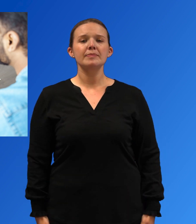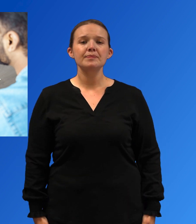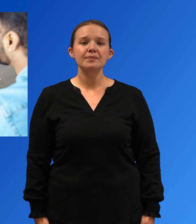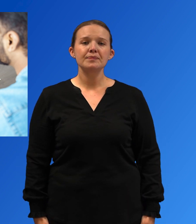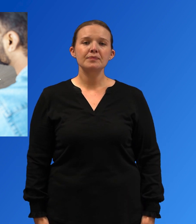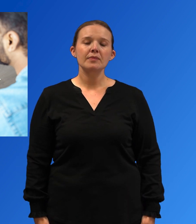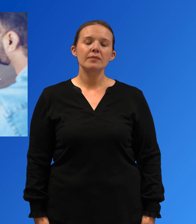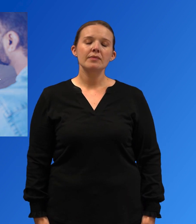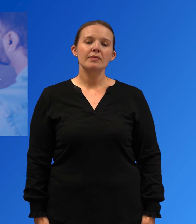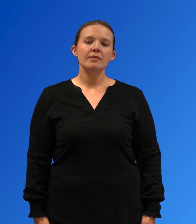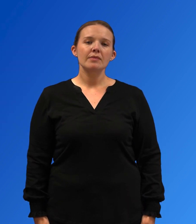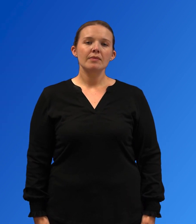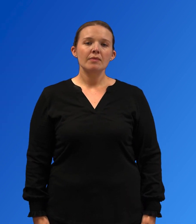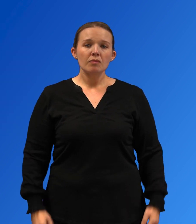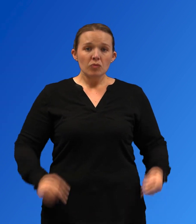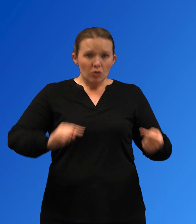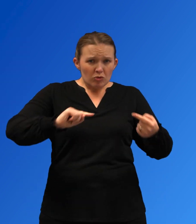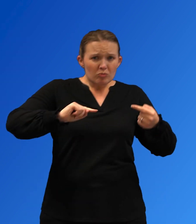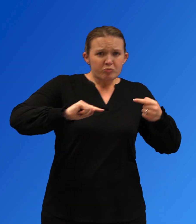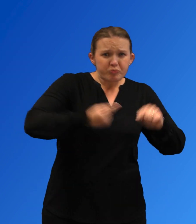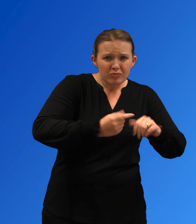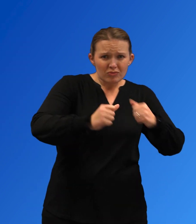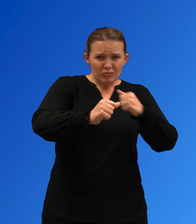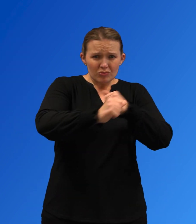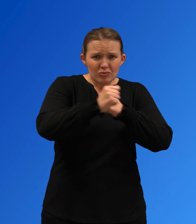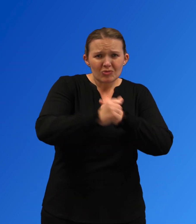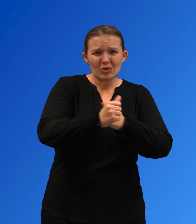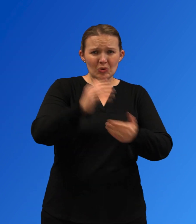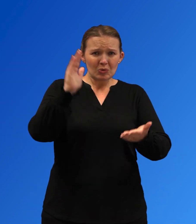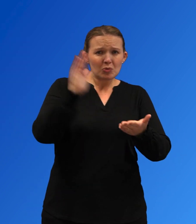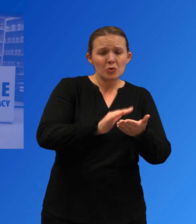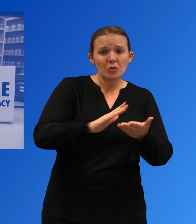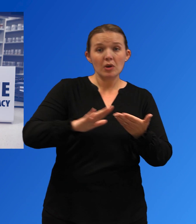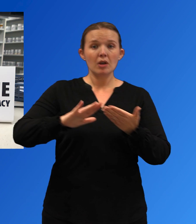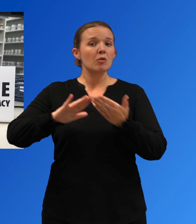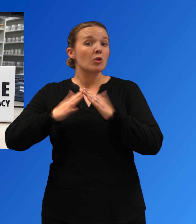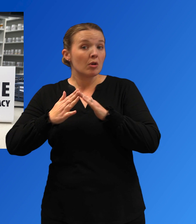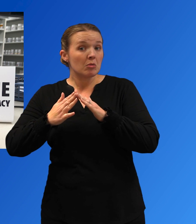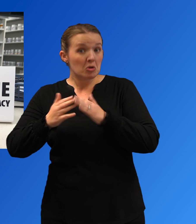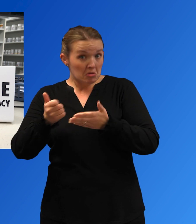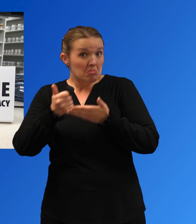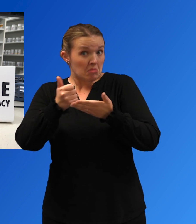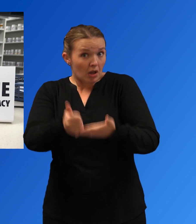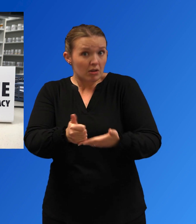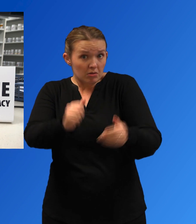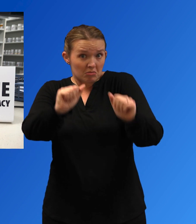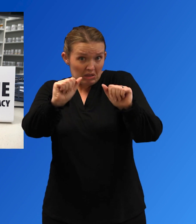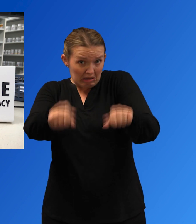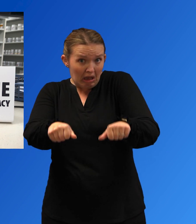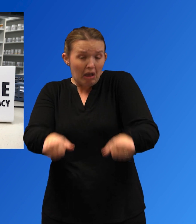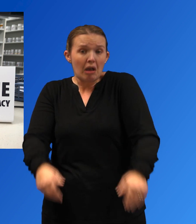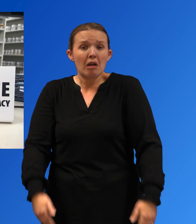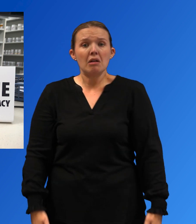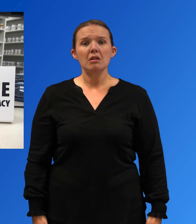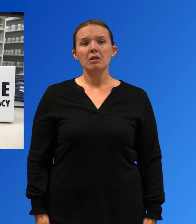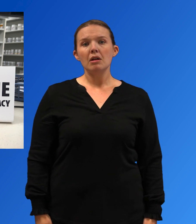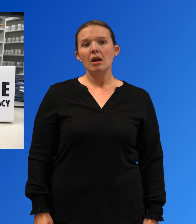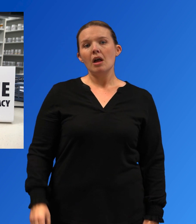culturalmente adaptadas, espiritualidad y religión con los tratamientos de comprobada eficacia y la